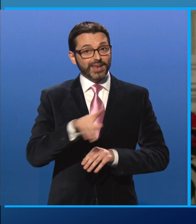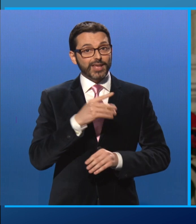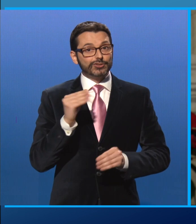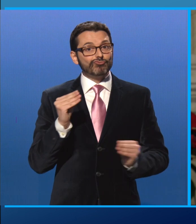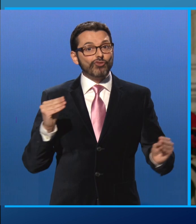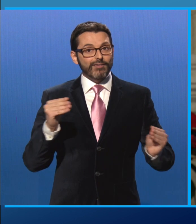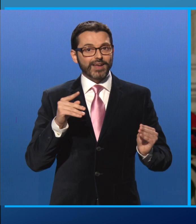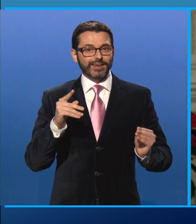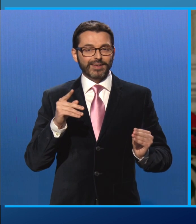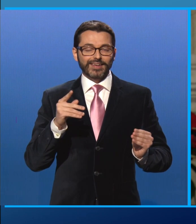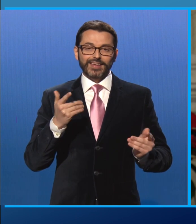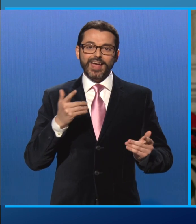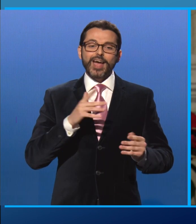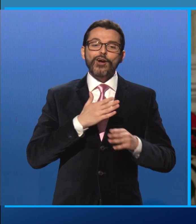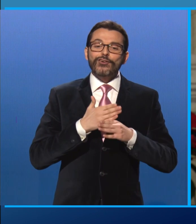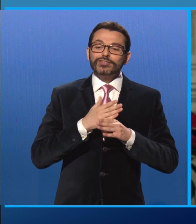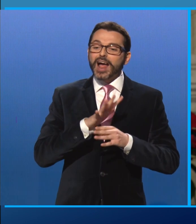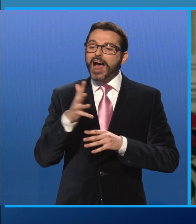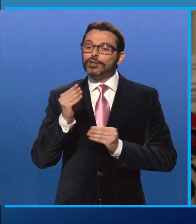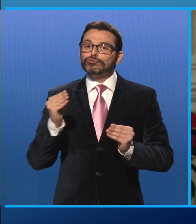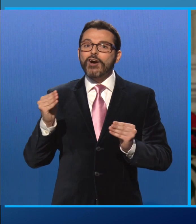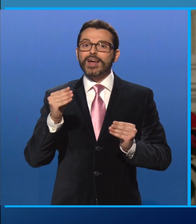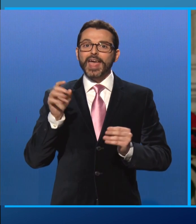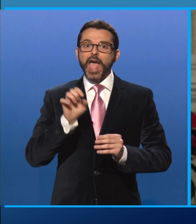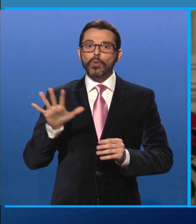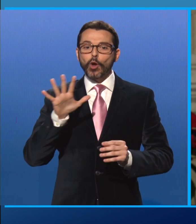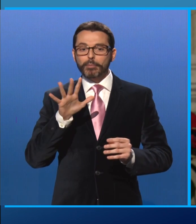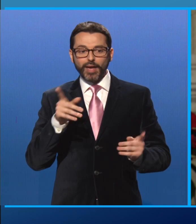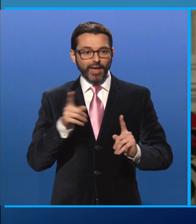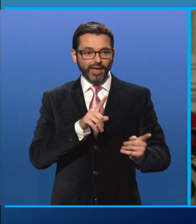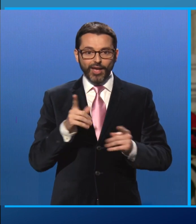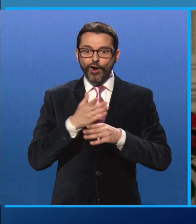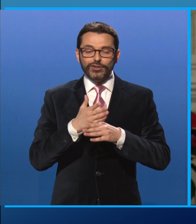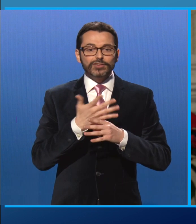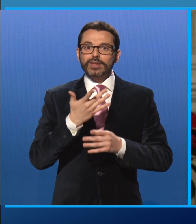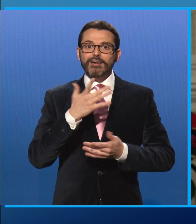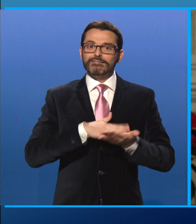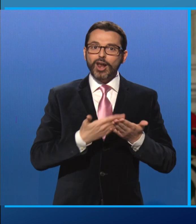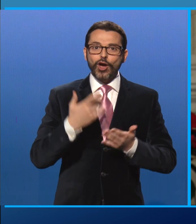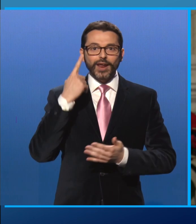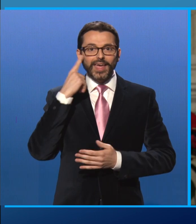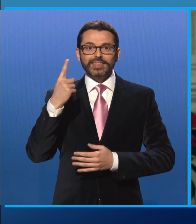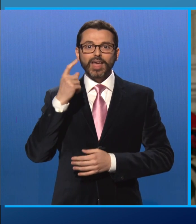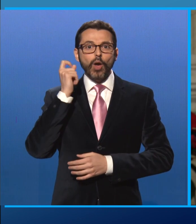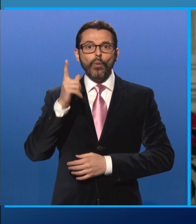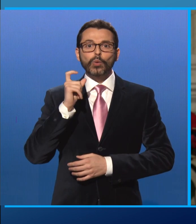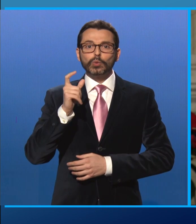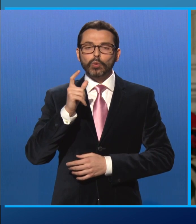condividono con altri giovani europei valori, idee e cultura rendono evidente come l'Europa non sia